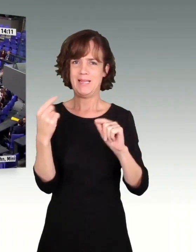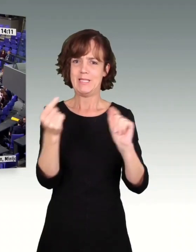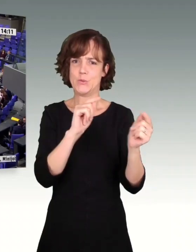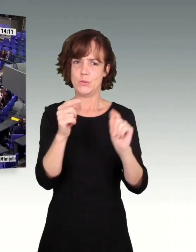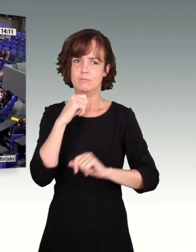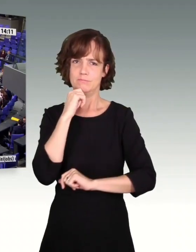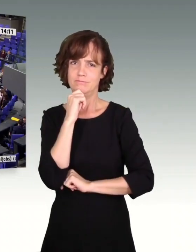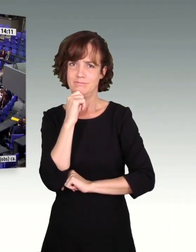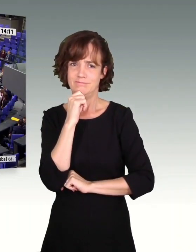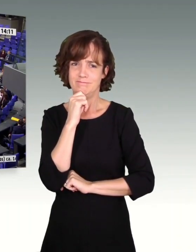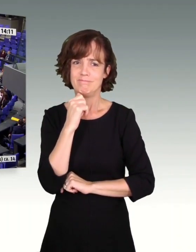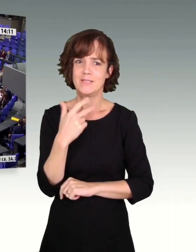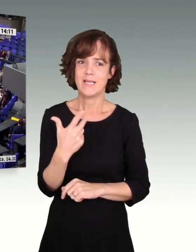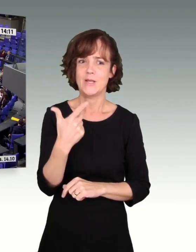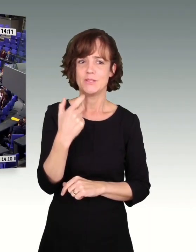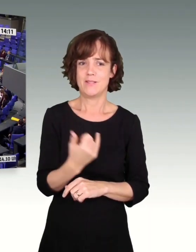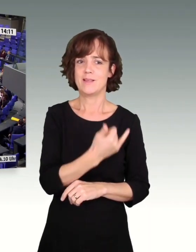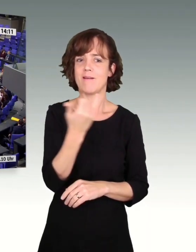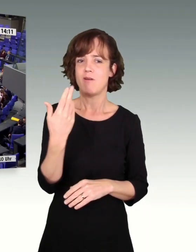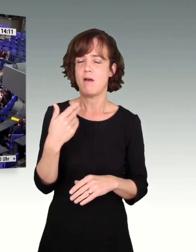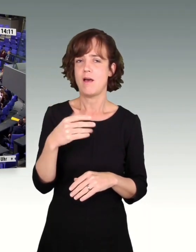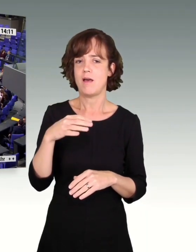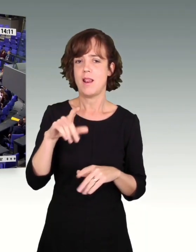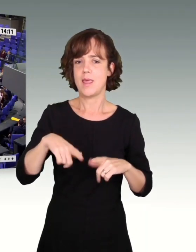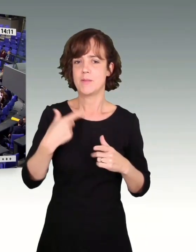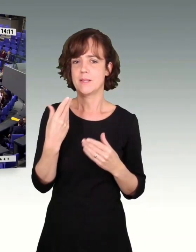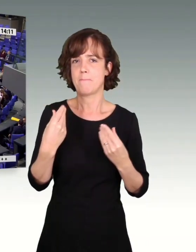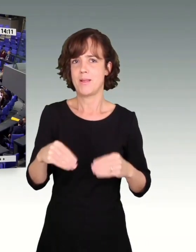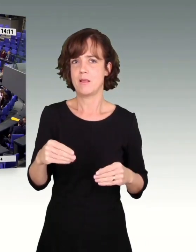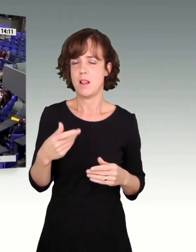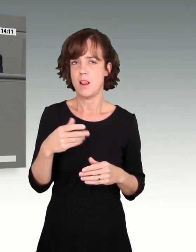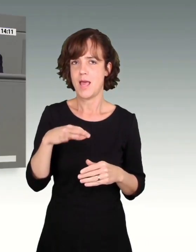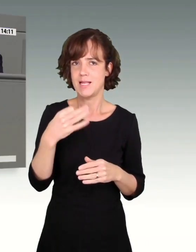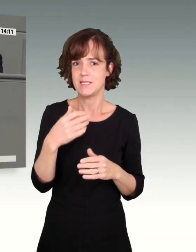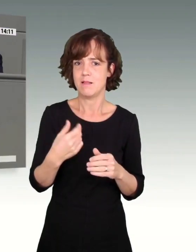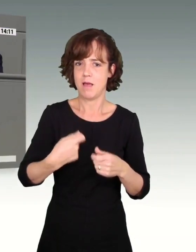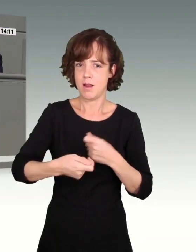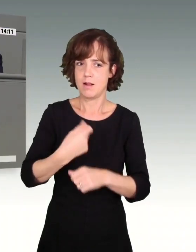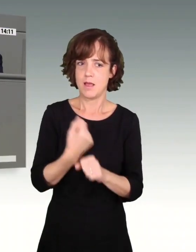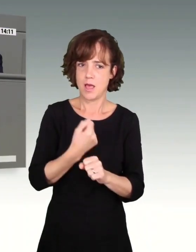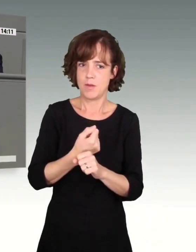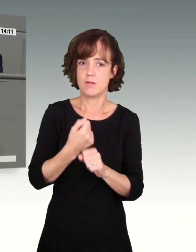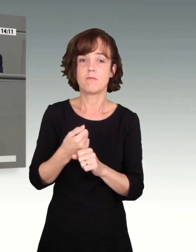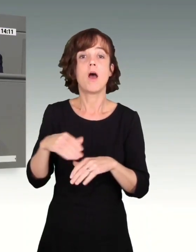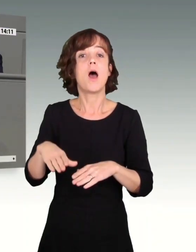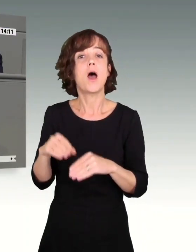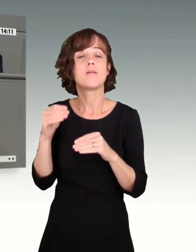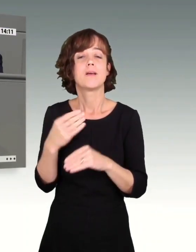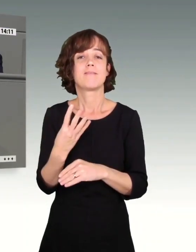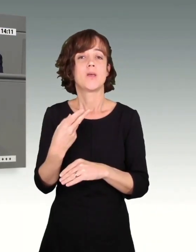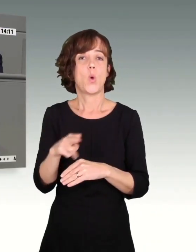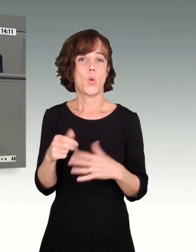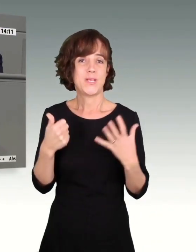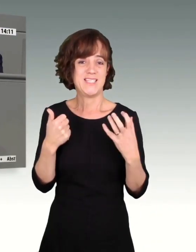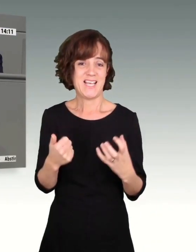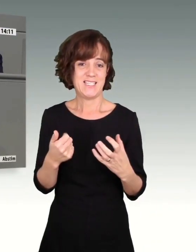23 Jahre im Lebensmitteleinzelhandel gearbeitet hat und der mit 4,60 die Stunde angefangen hat, das ist harter Tobak. Das muss man einfach mal ganz klar so